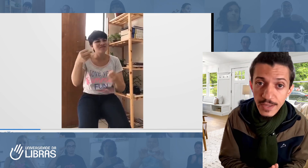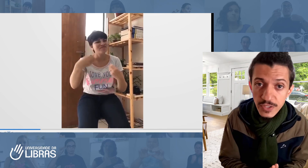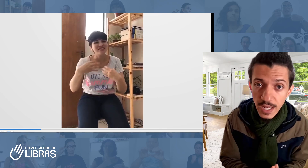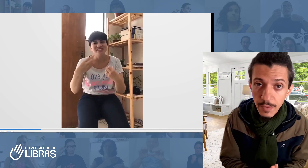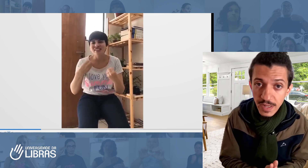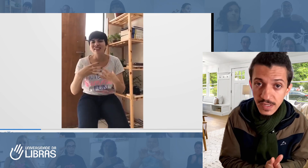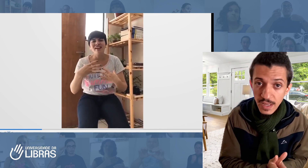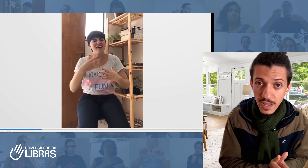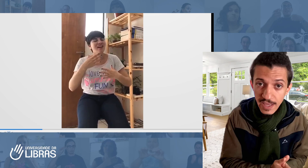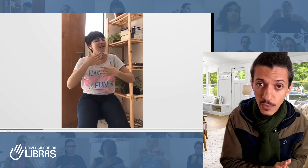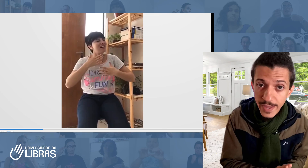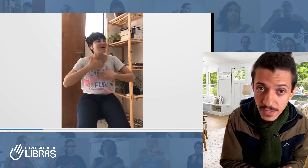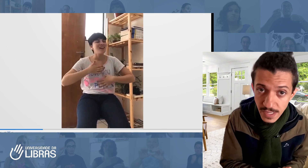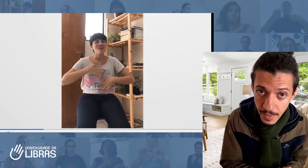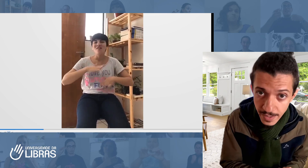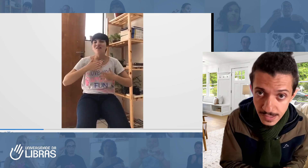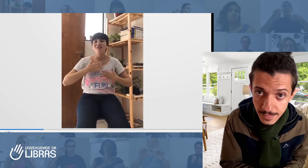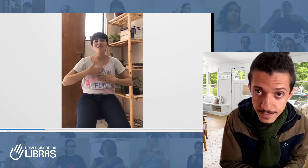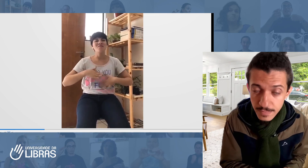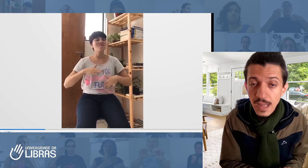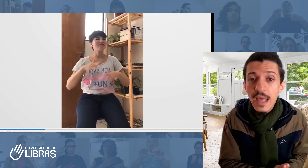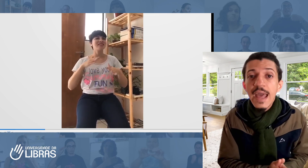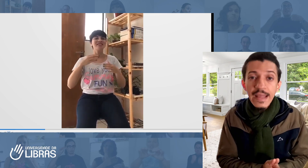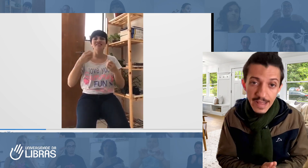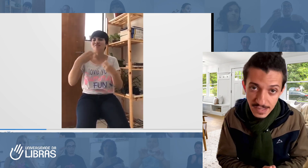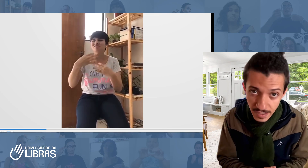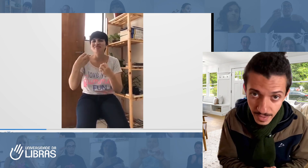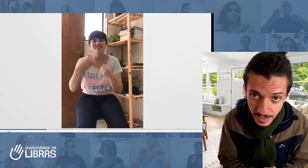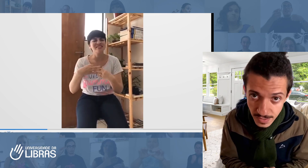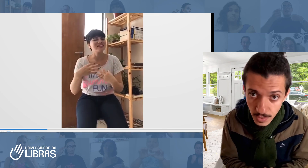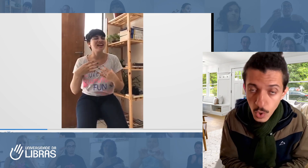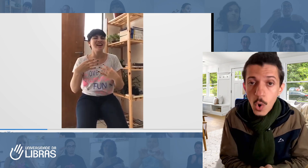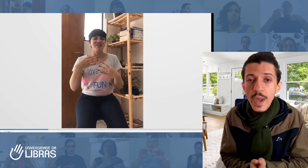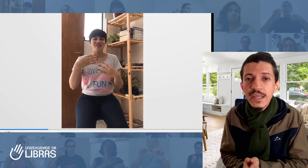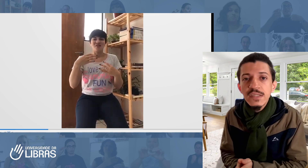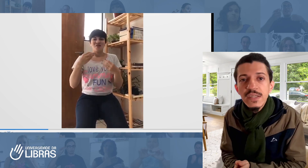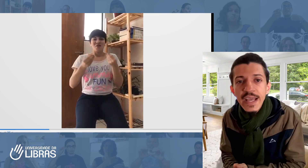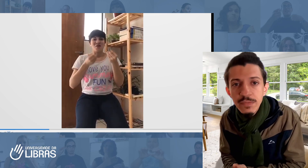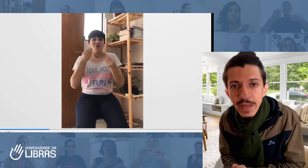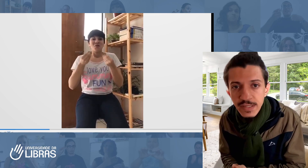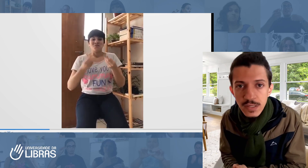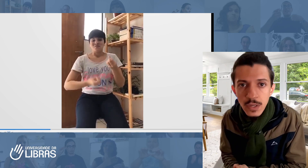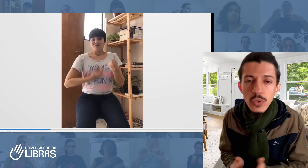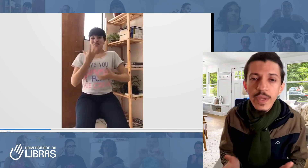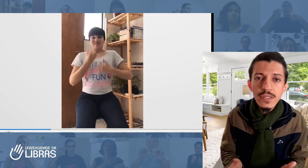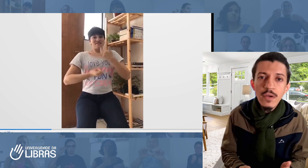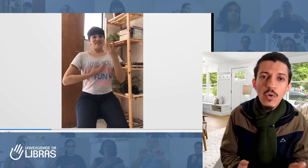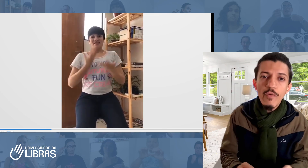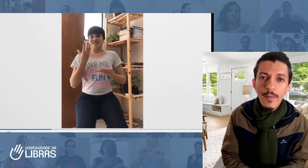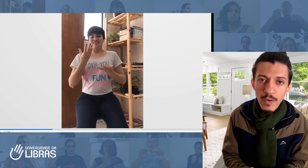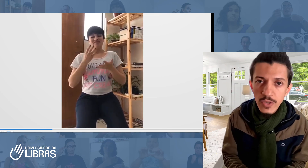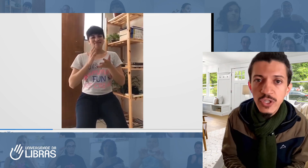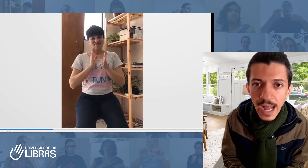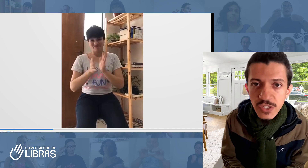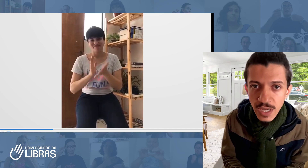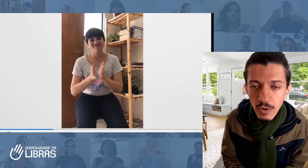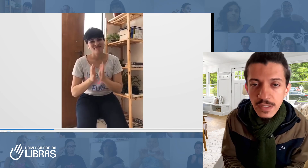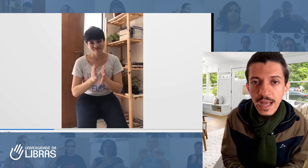em Libras em oito semanas, em dez semanas, ou em seis meses. Tudo isso conforme a quantidade de aulas que elas